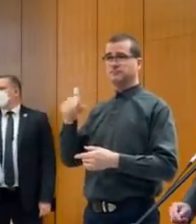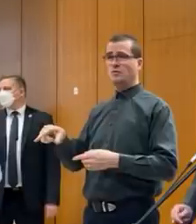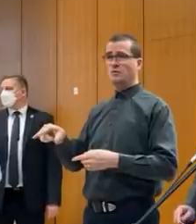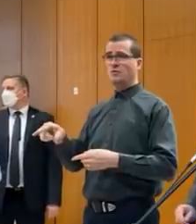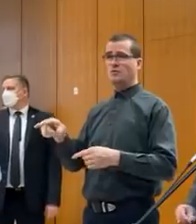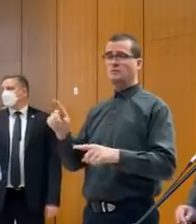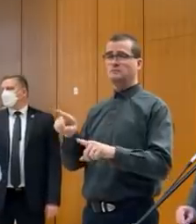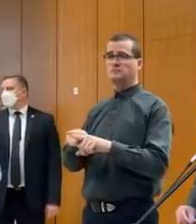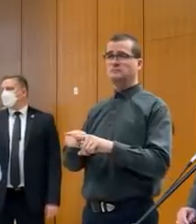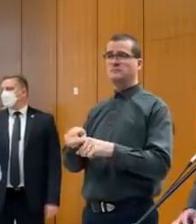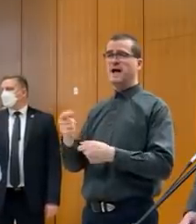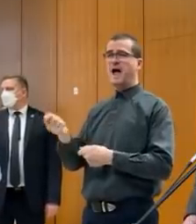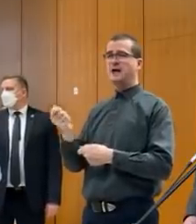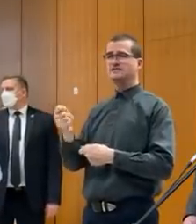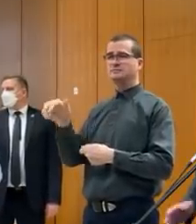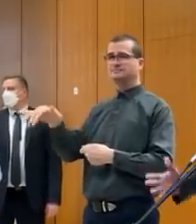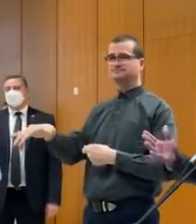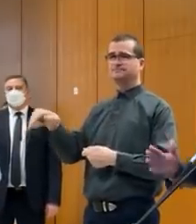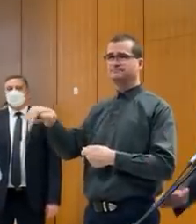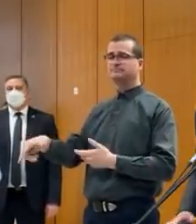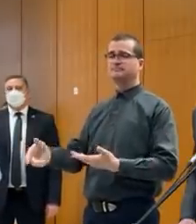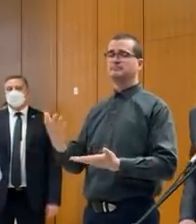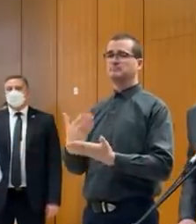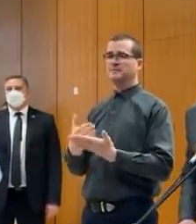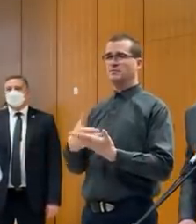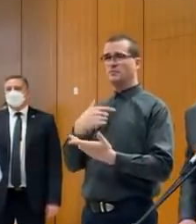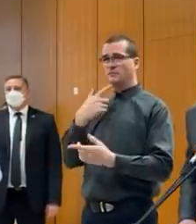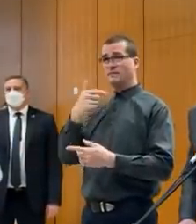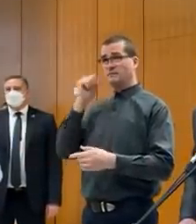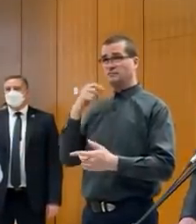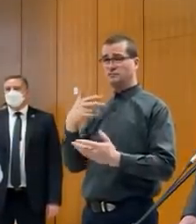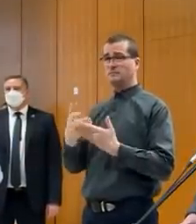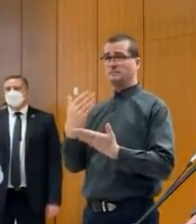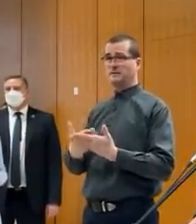nejaké hasičské vozidla a tak ďalej. Takže preto hovorím, že odvčera.